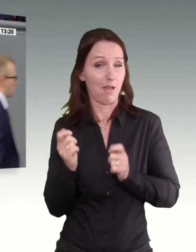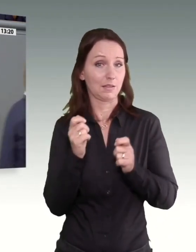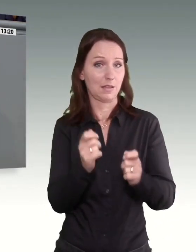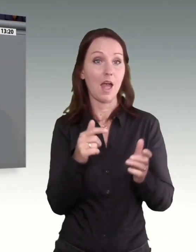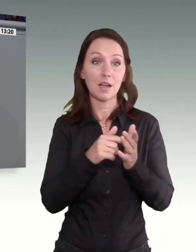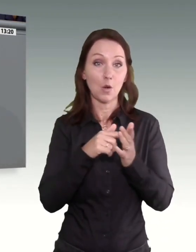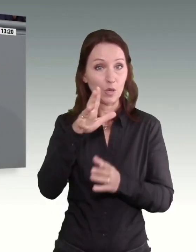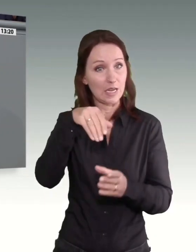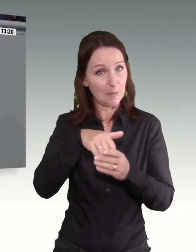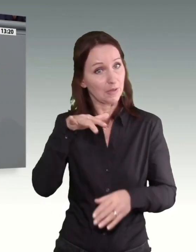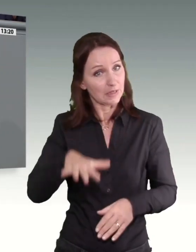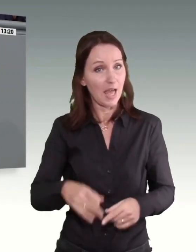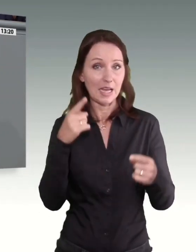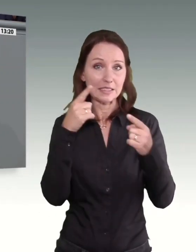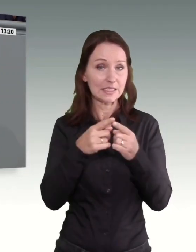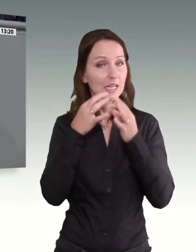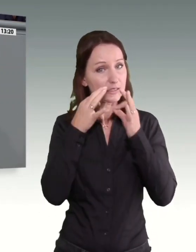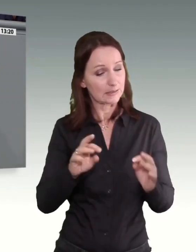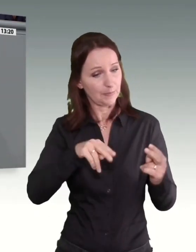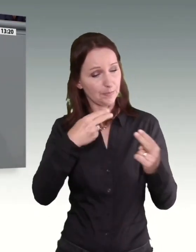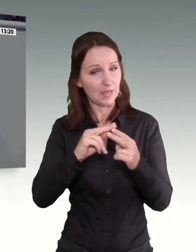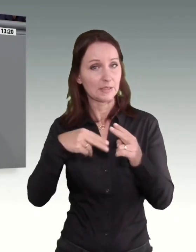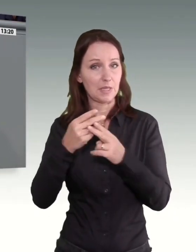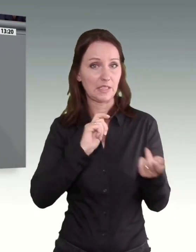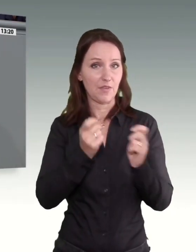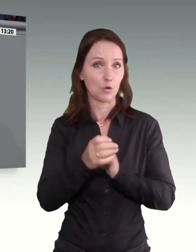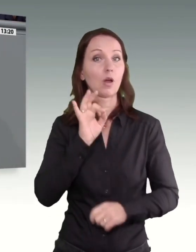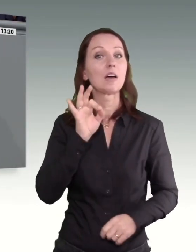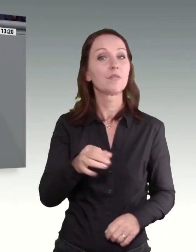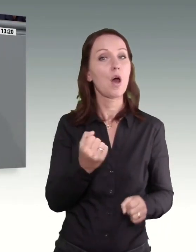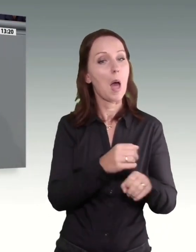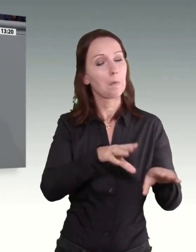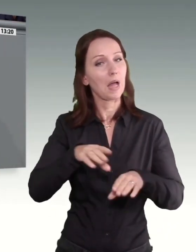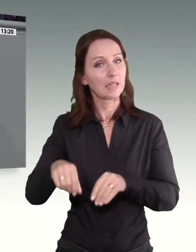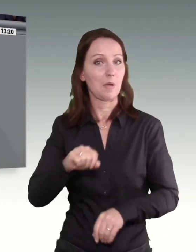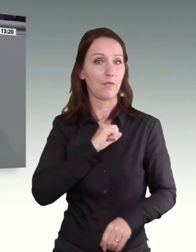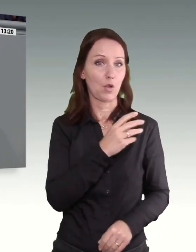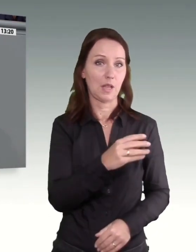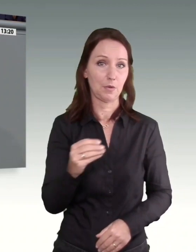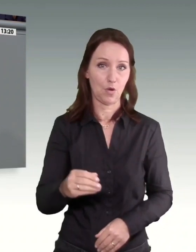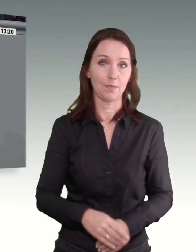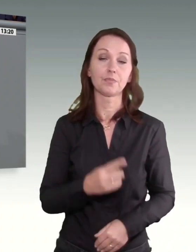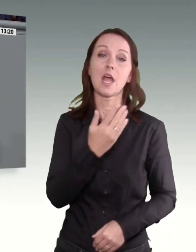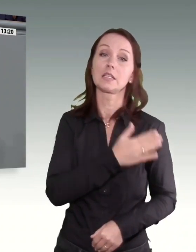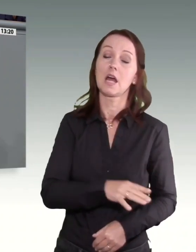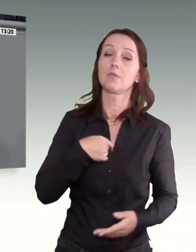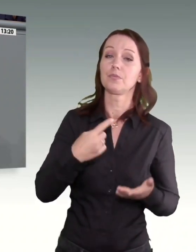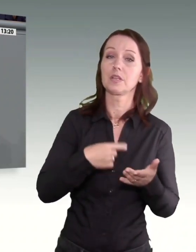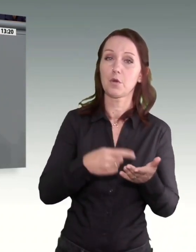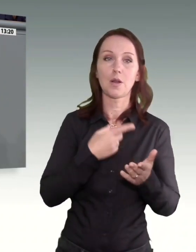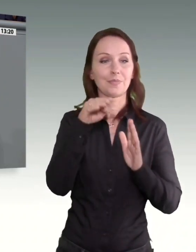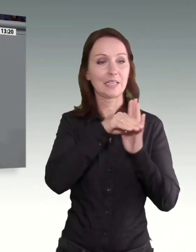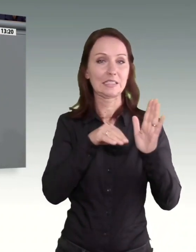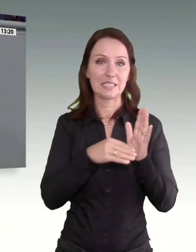passgenaue Veränderungen, die den Arbeitnehmer nutzen. Einerseits formulieren wir, der gesetzliche vorgeschriebene Mindestlohn soll